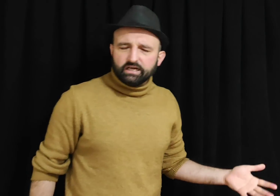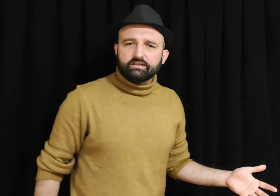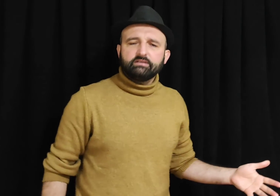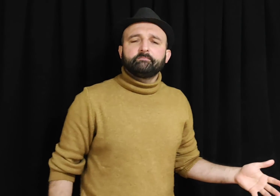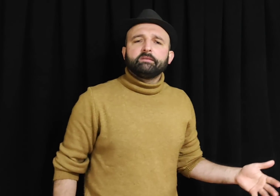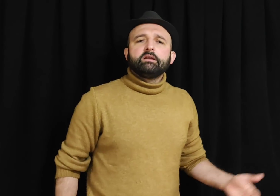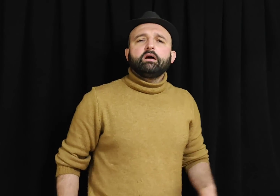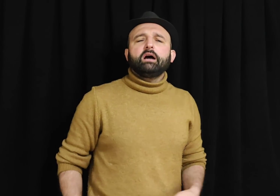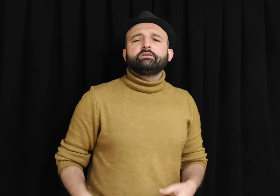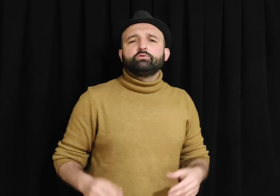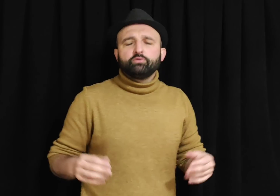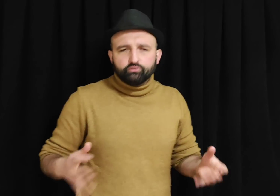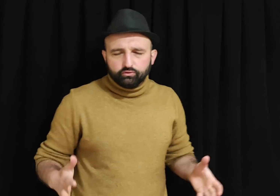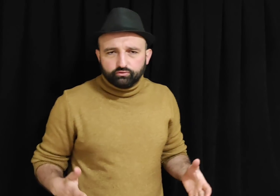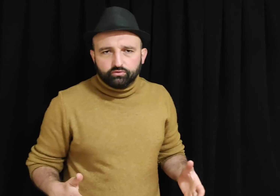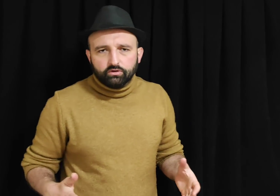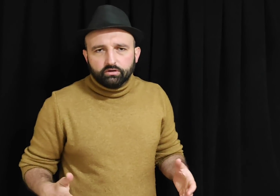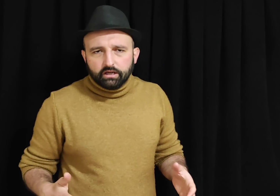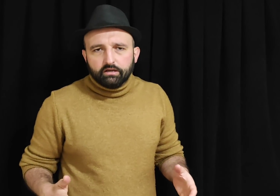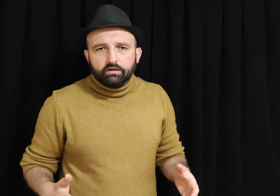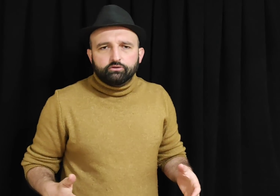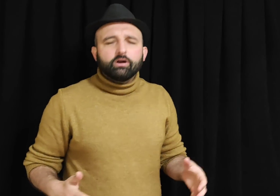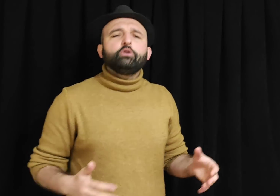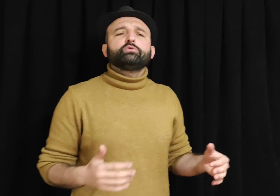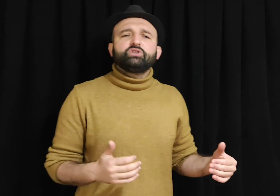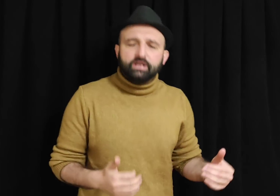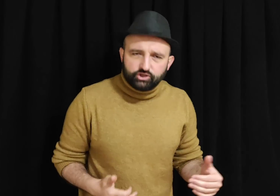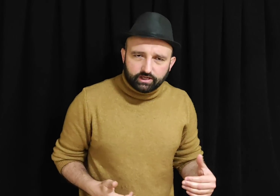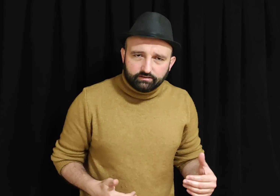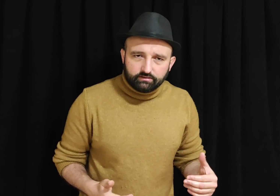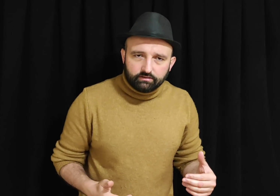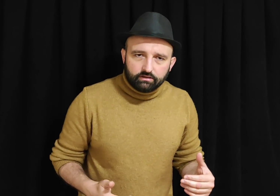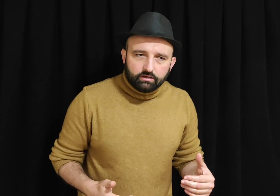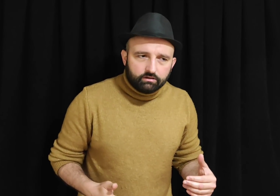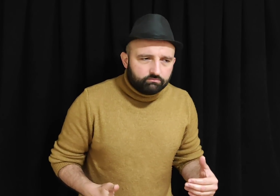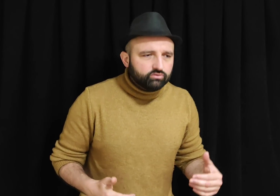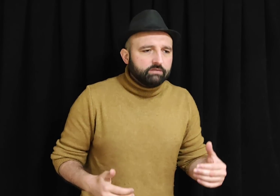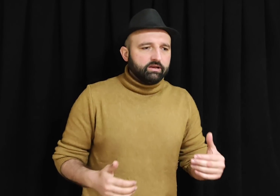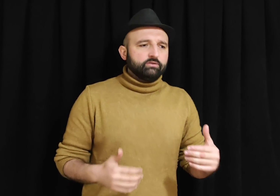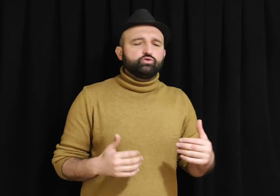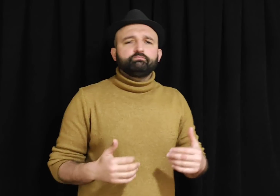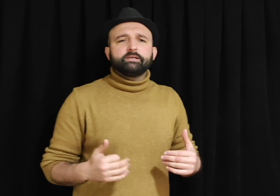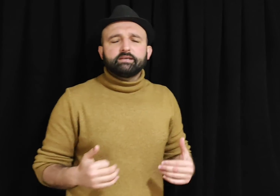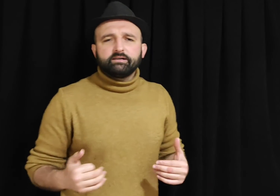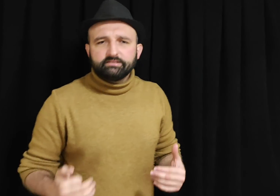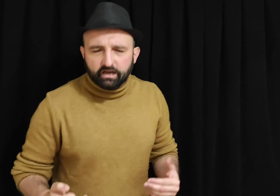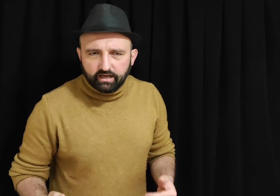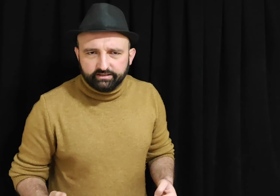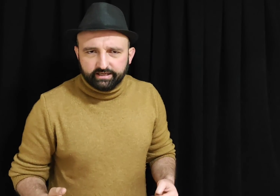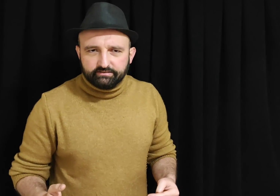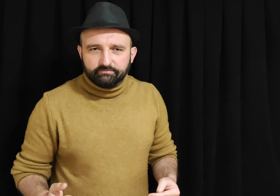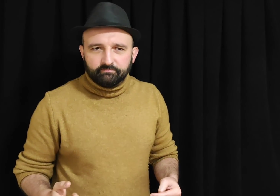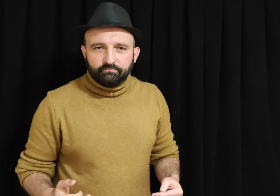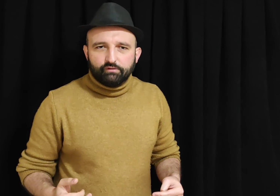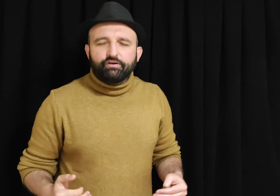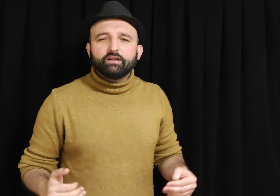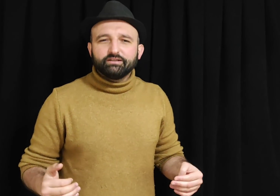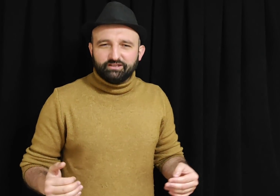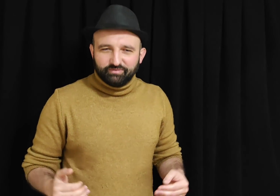yatar. Adı unutulur. Sonra yurt dışına çıkar. Muhtemelen cükbe, sarık, sakal giyer. Fadıl gibi.